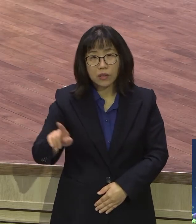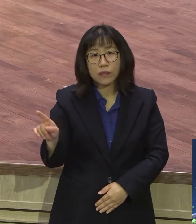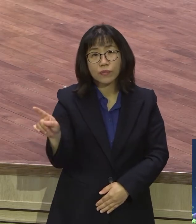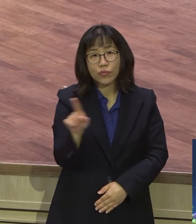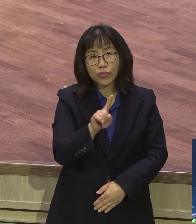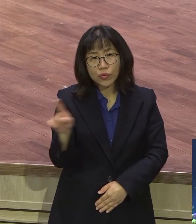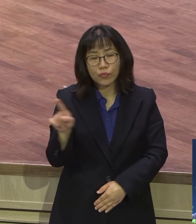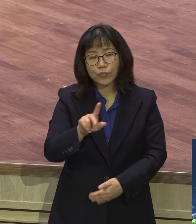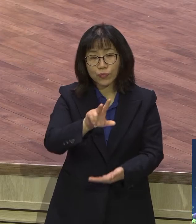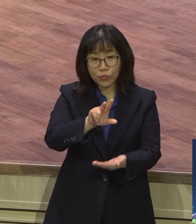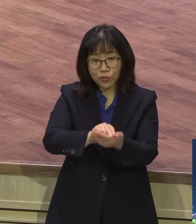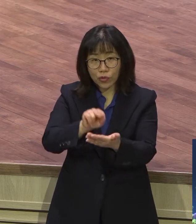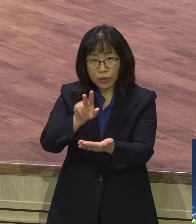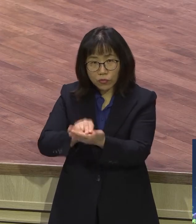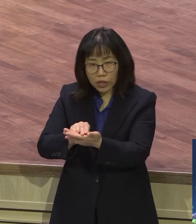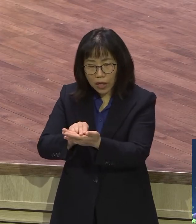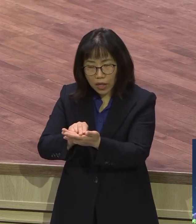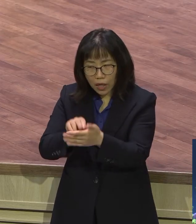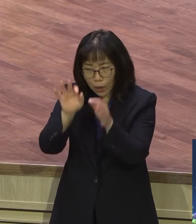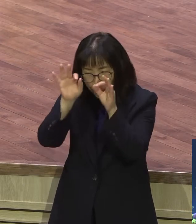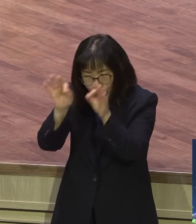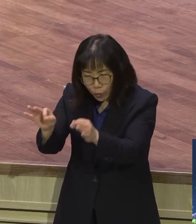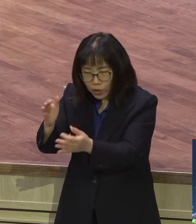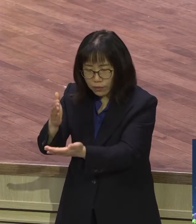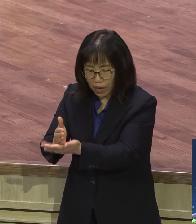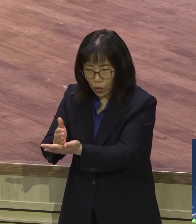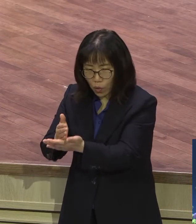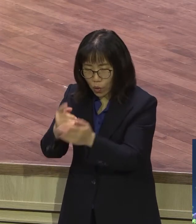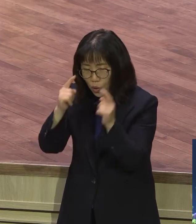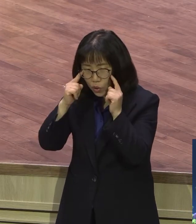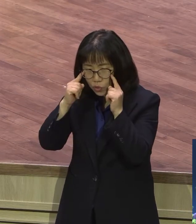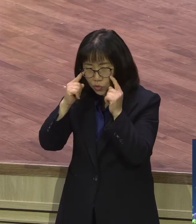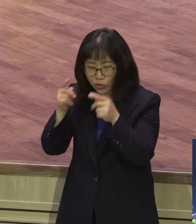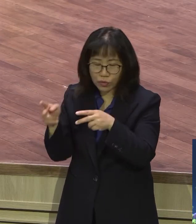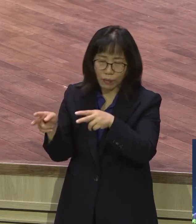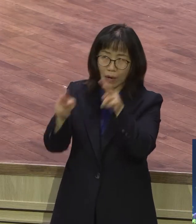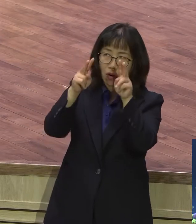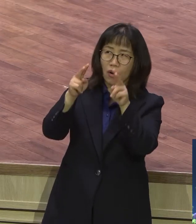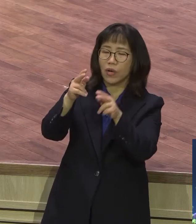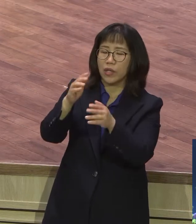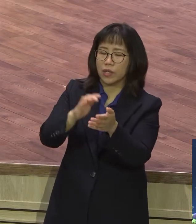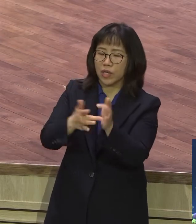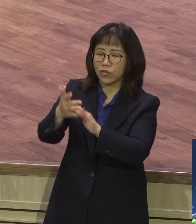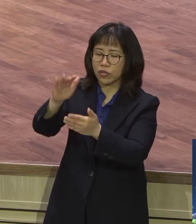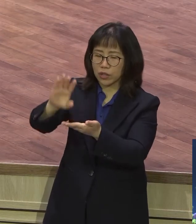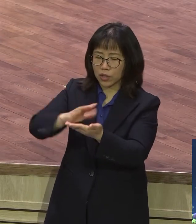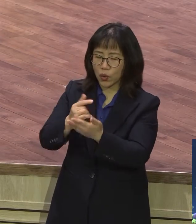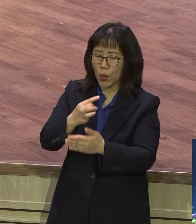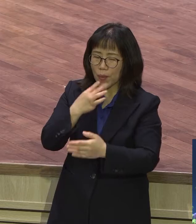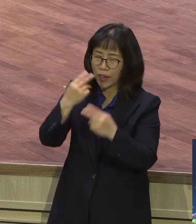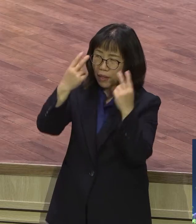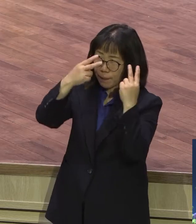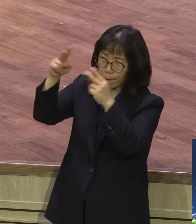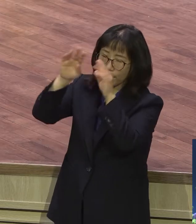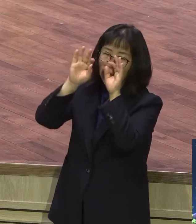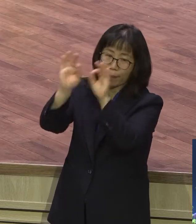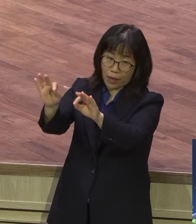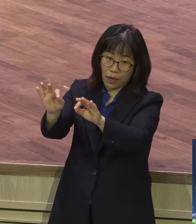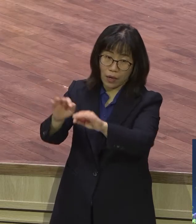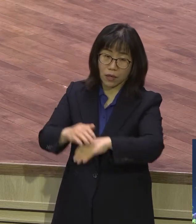바라볼 것이 아니라 모든 문제 해결자 대신은 그리스도를 바라봐야 돼요 그 안에